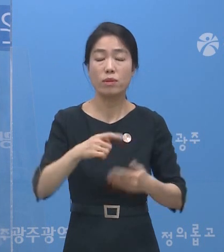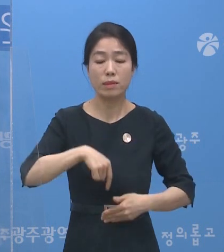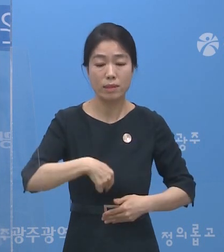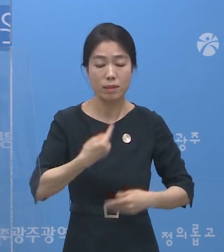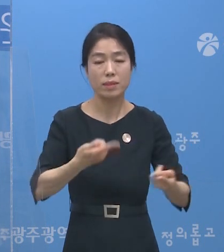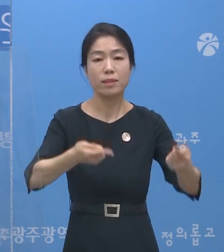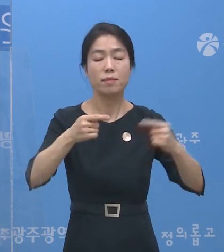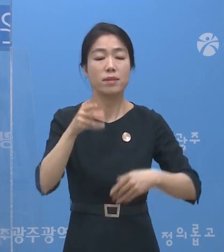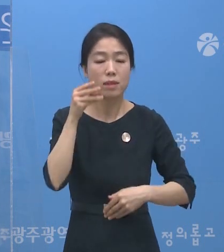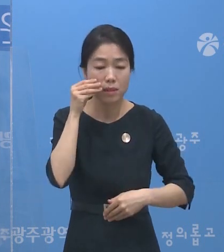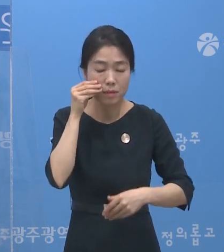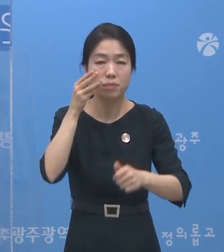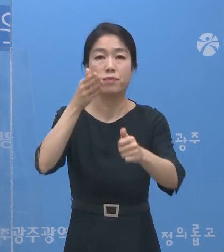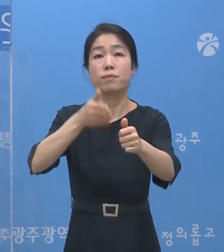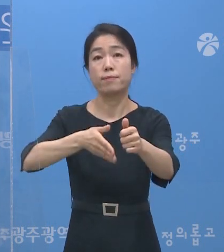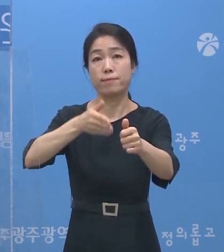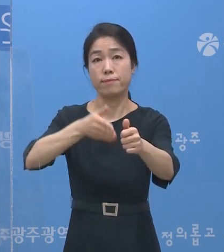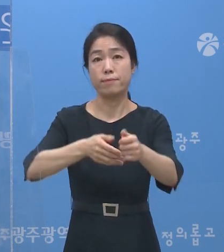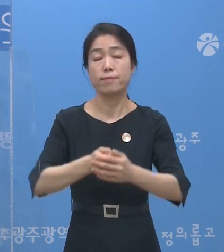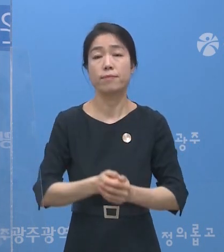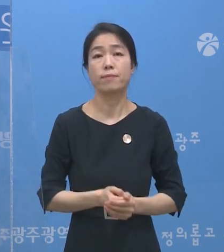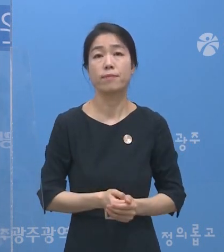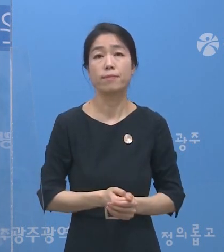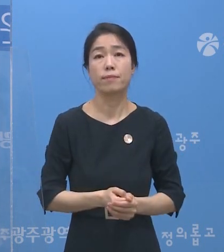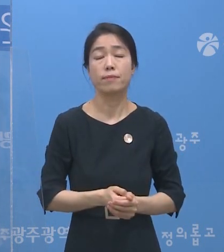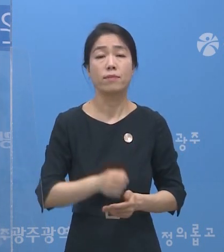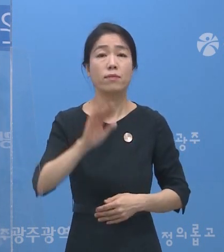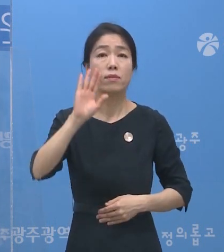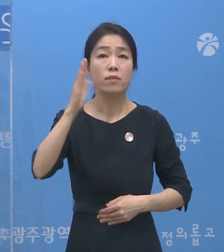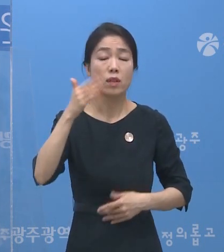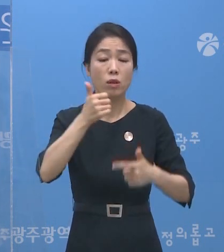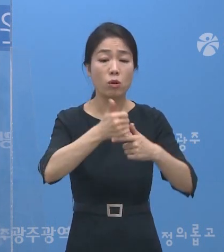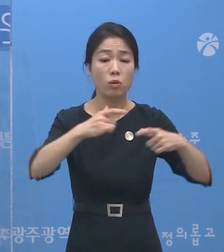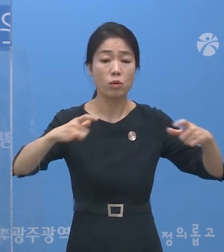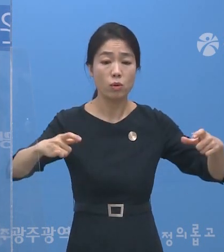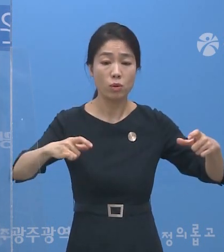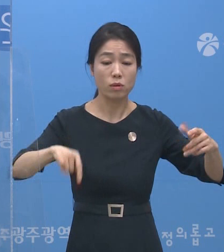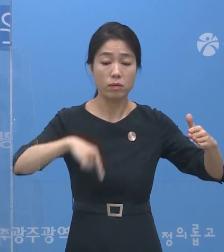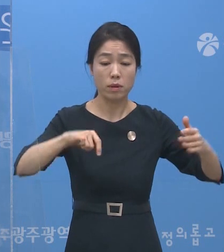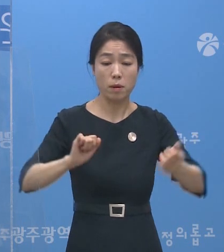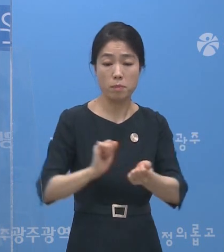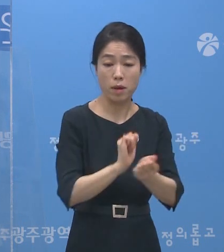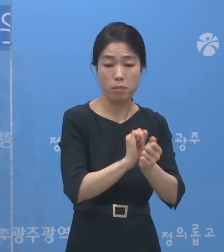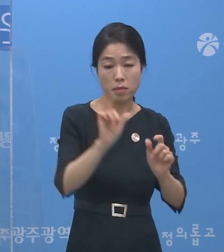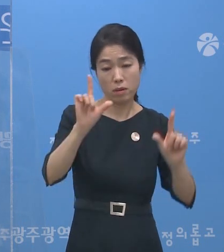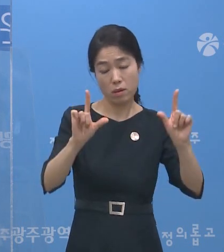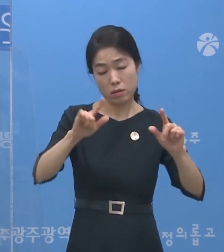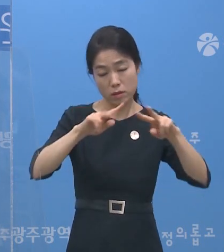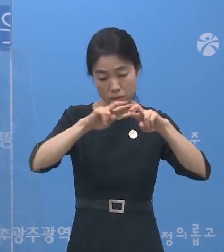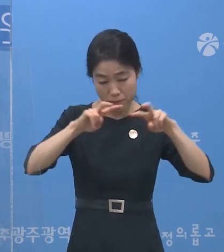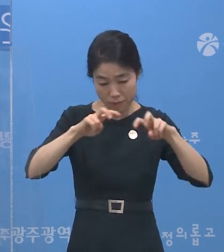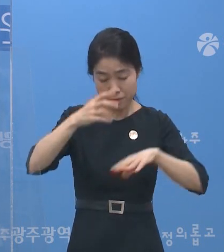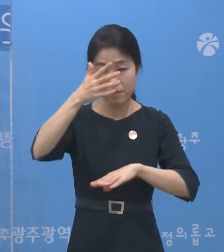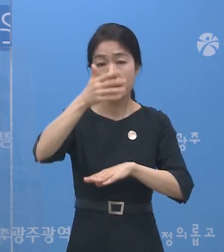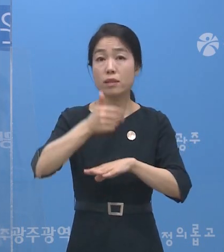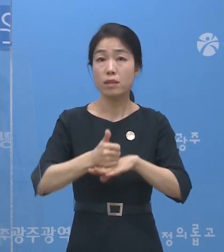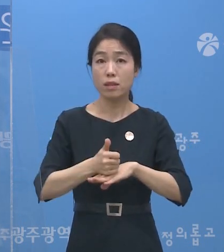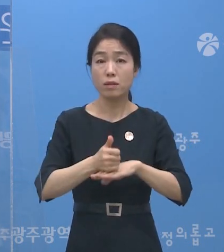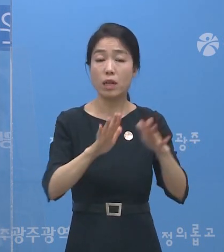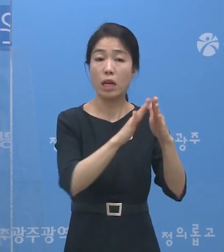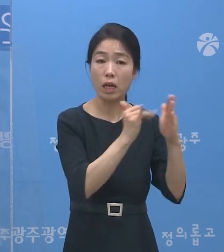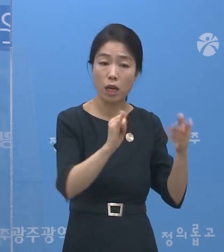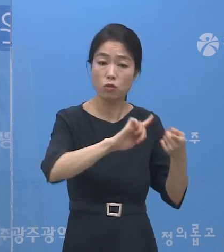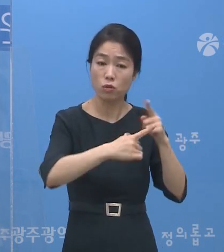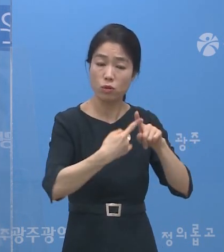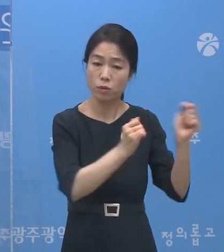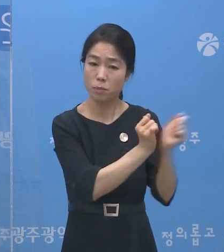간곡히 부탁드립니다. 최근 호남권 지역감염 양상을 분석한 결과 가족 간